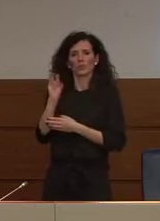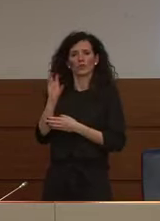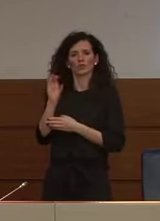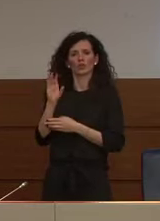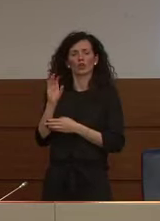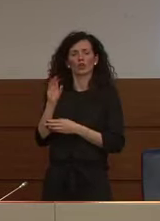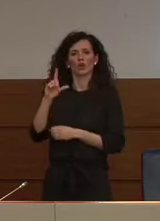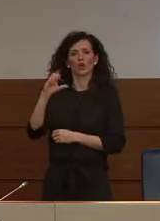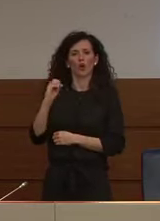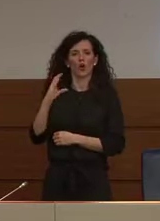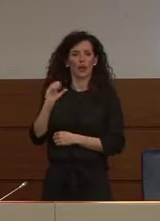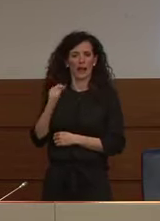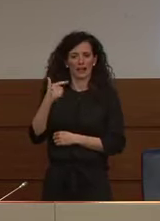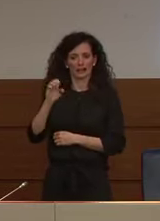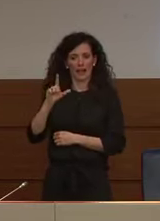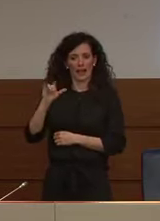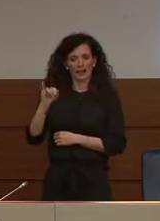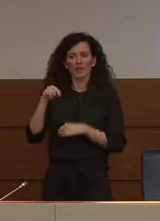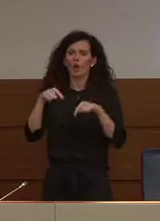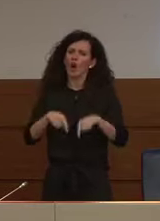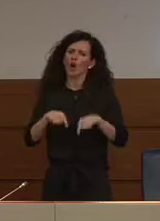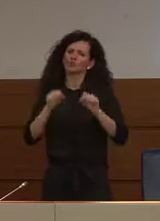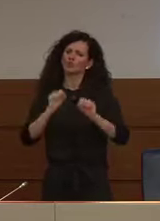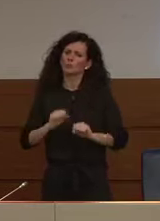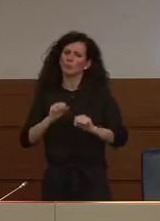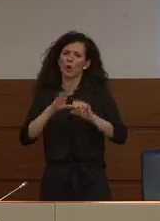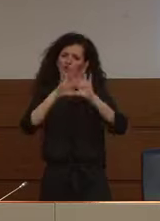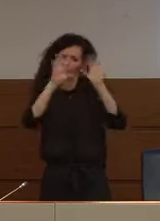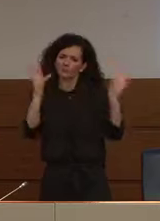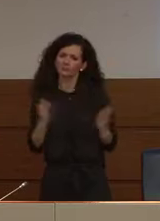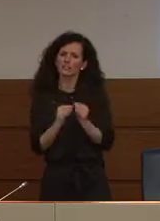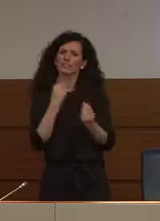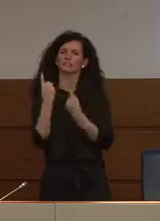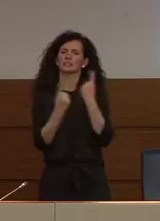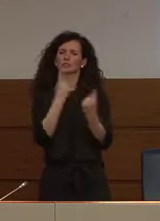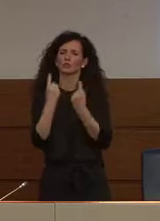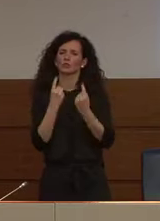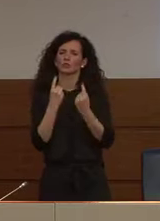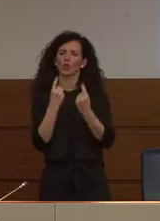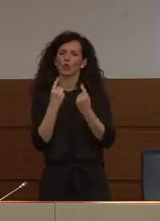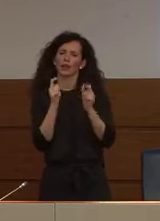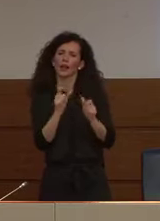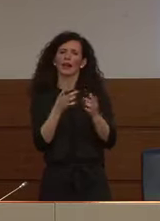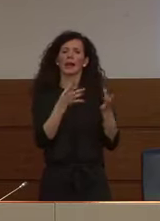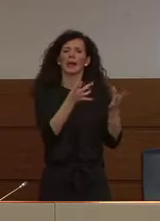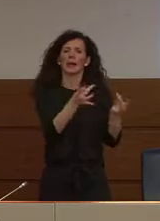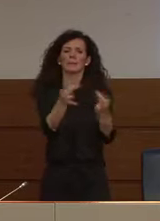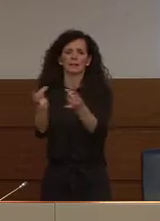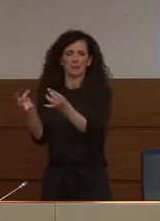Locatelli che oggi ci può fare un quadro sulla parte epidemiologica.